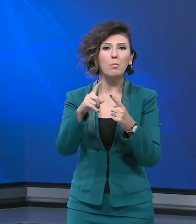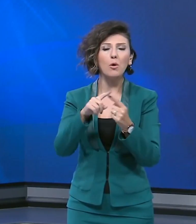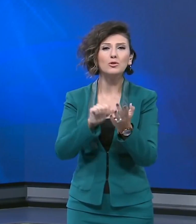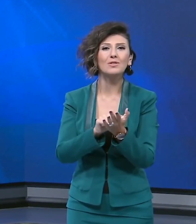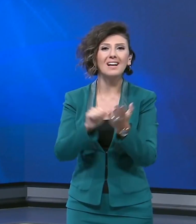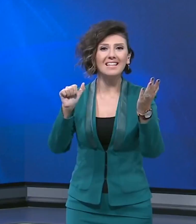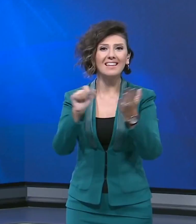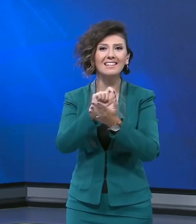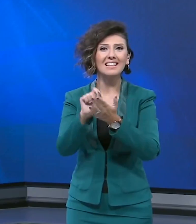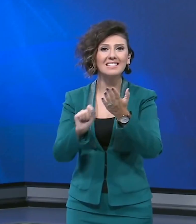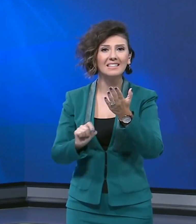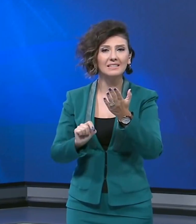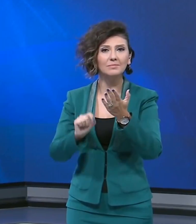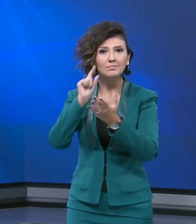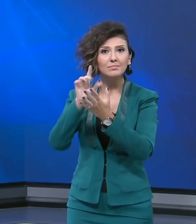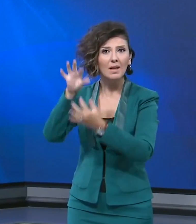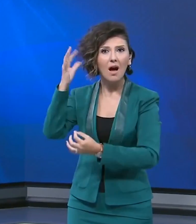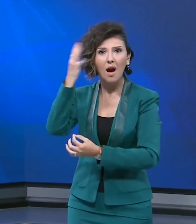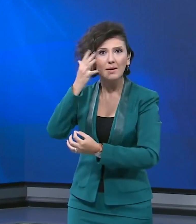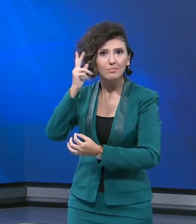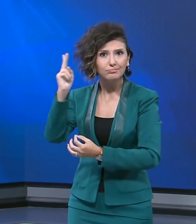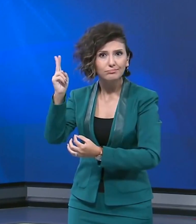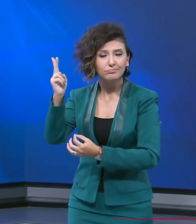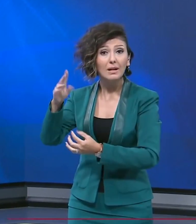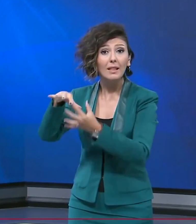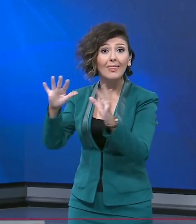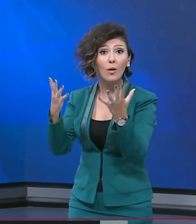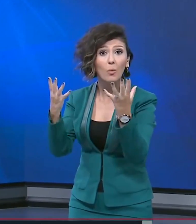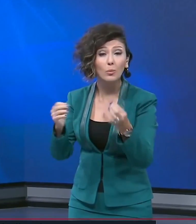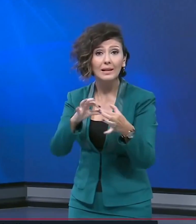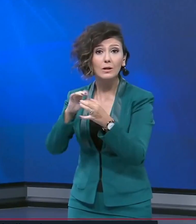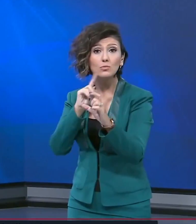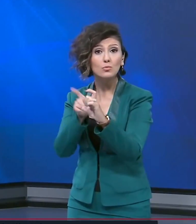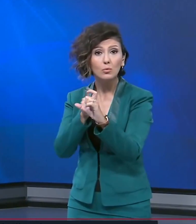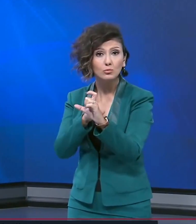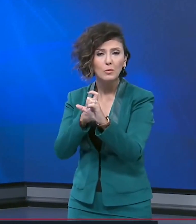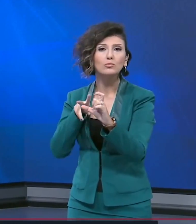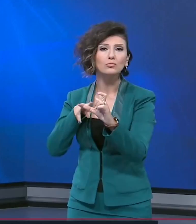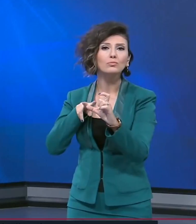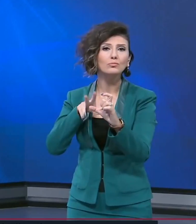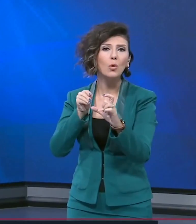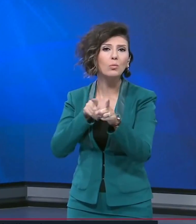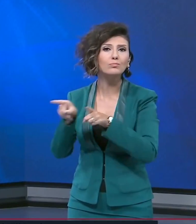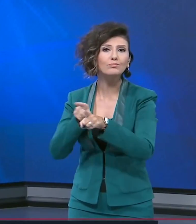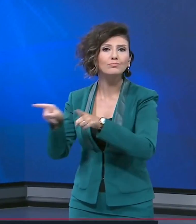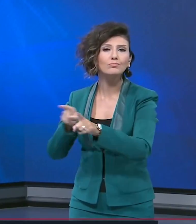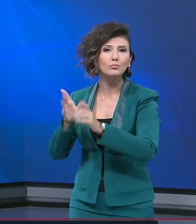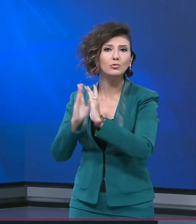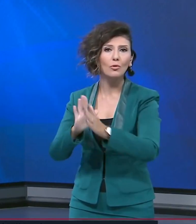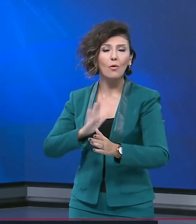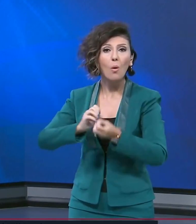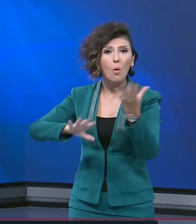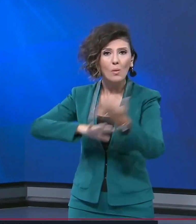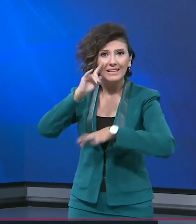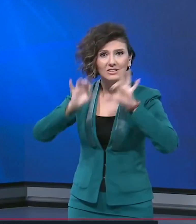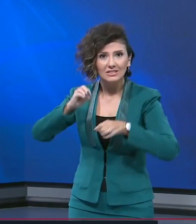gazetesi yazarı Cemal Kaşıkçı'nın akıbetiyle ilgili soruşturma çok yönlü olarak sürüyor. Olayın incelenmesi için